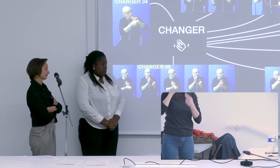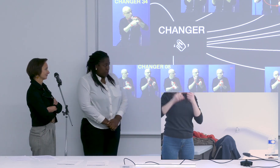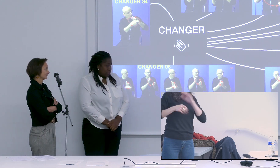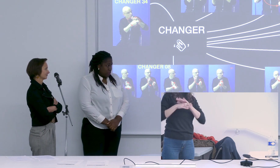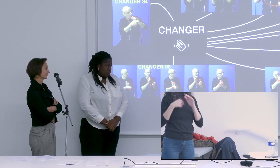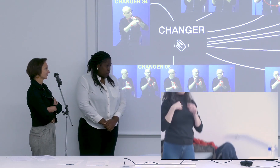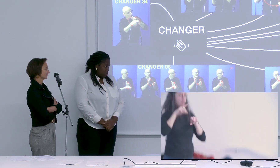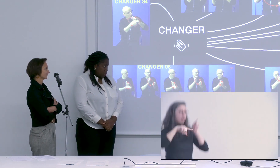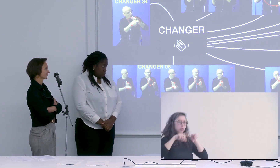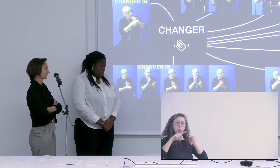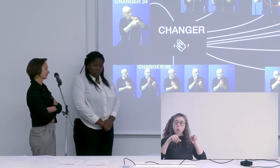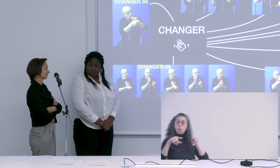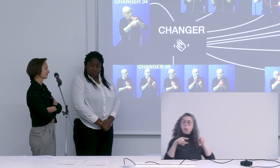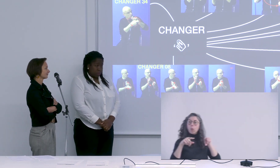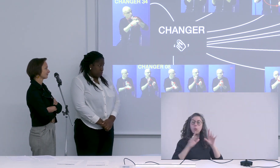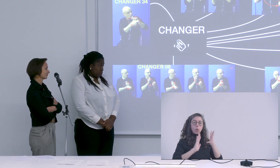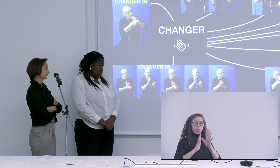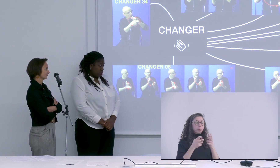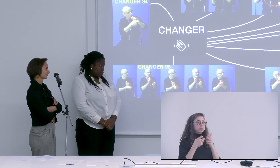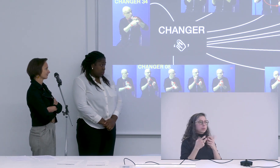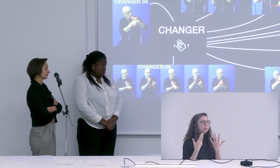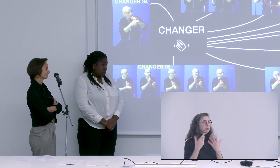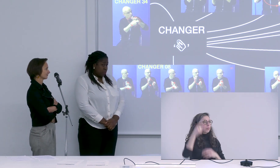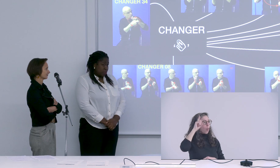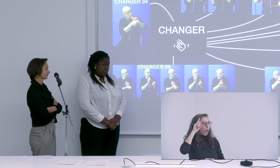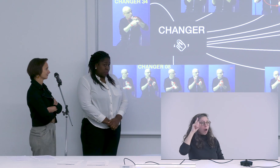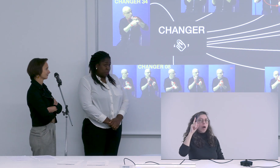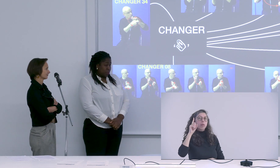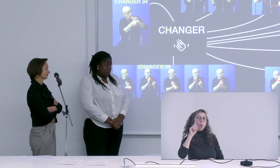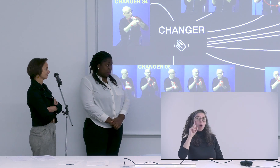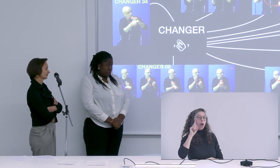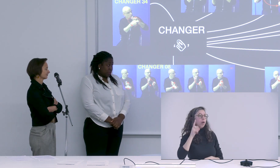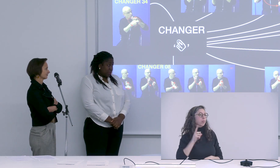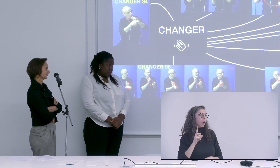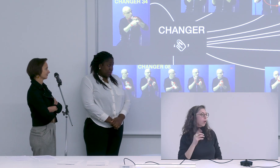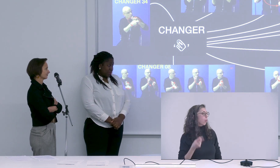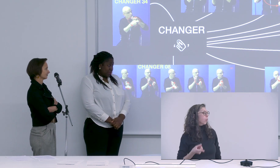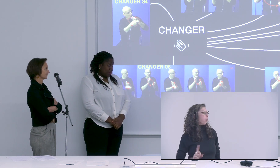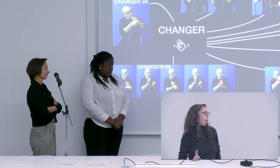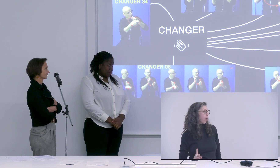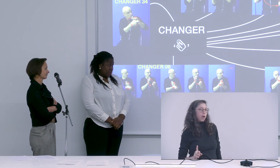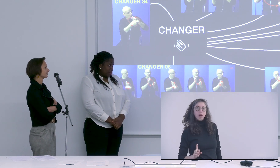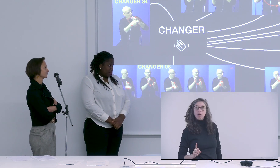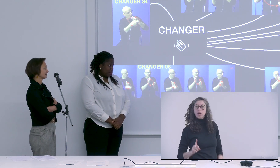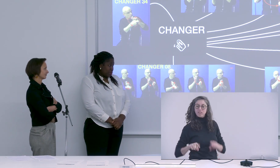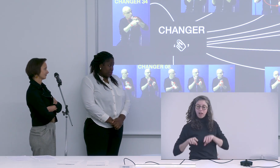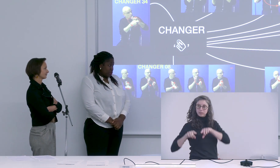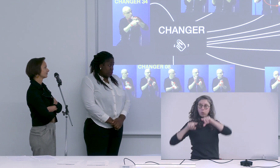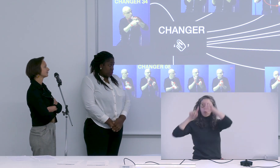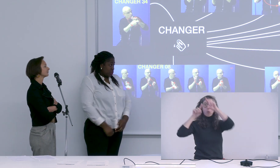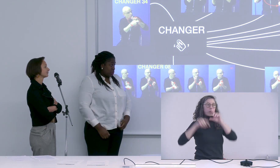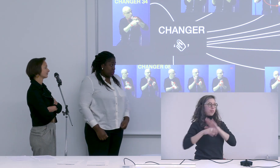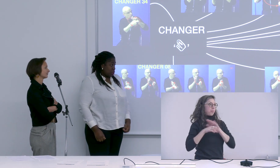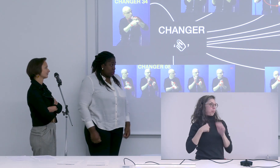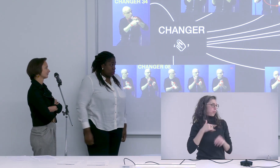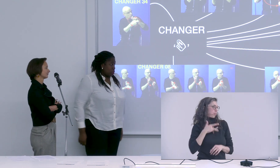quand je n'avais pas encore l'idée de travailler sur le verbe changer mais plutôt sur les variations par exemple la variation du pourquoi qui se fait à différents espaces